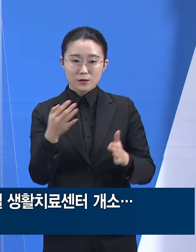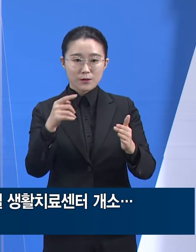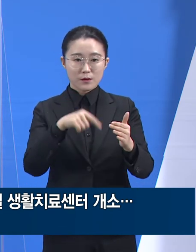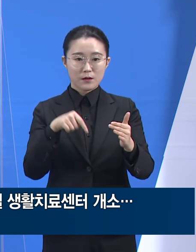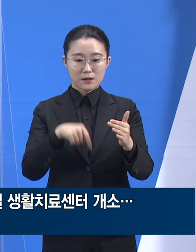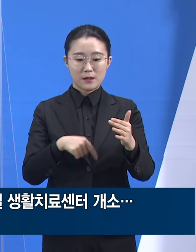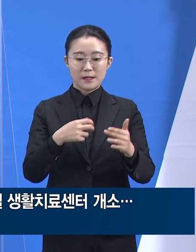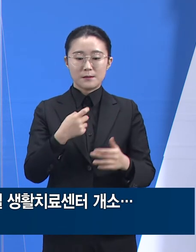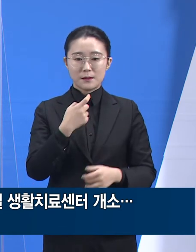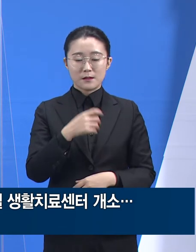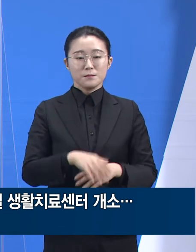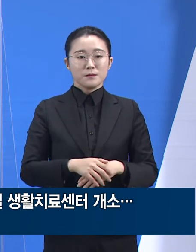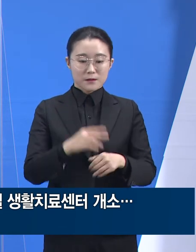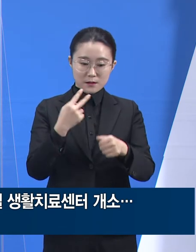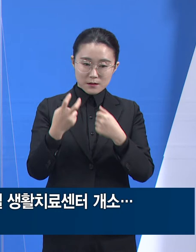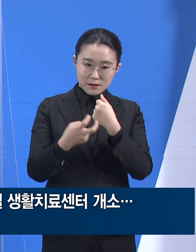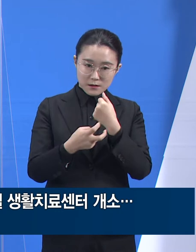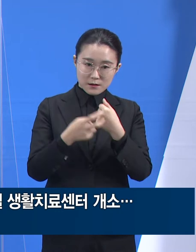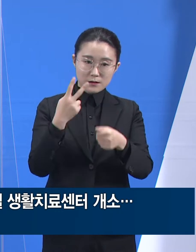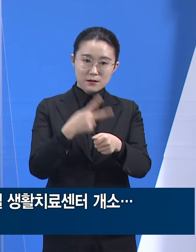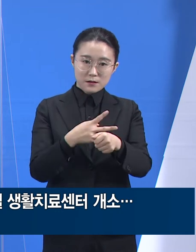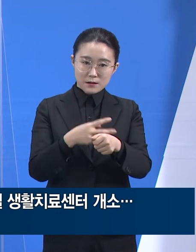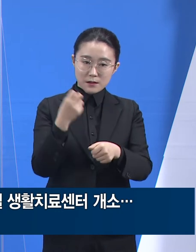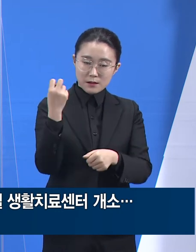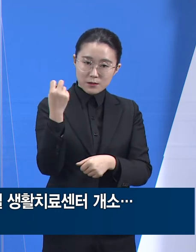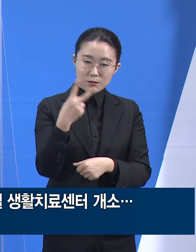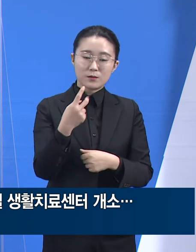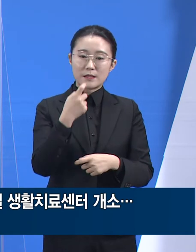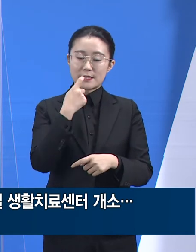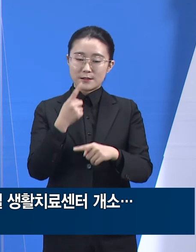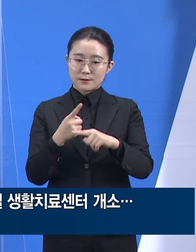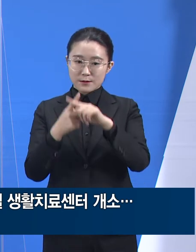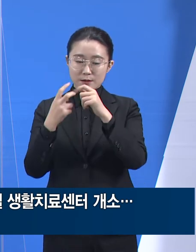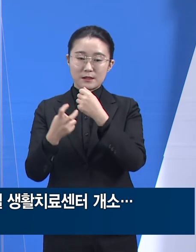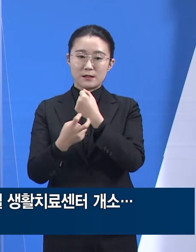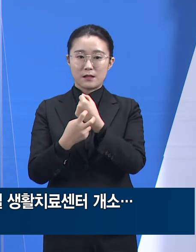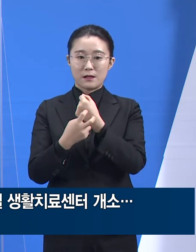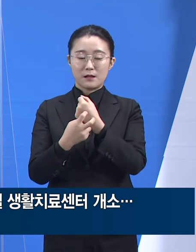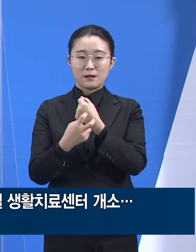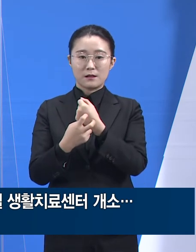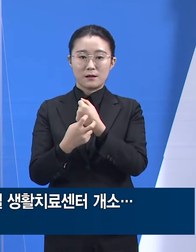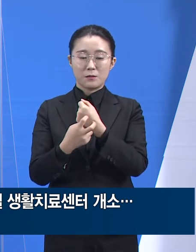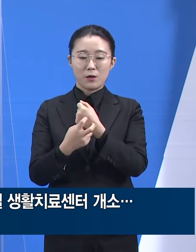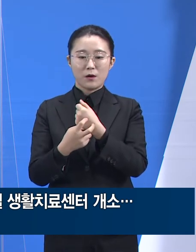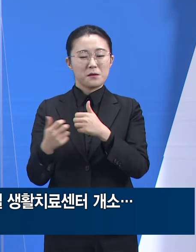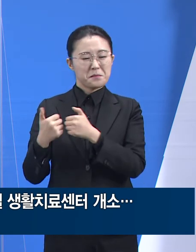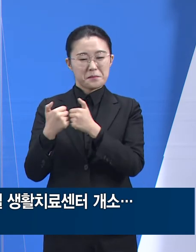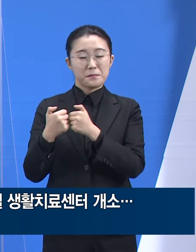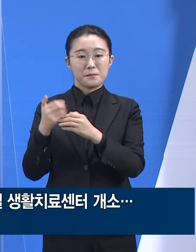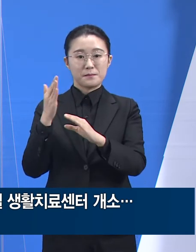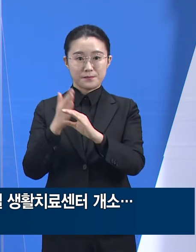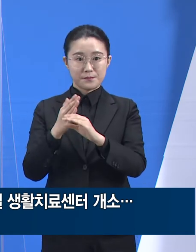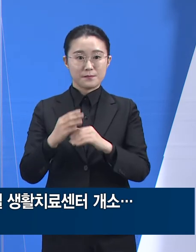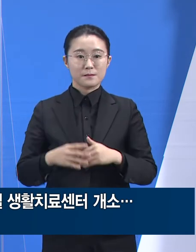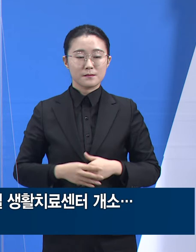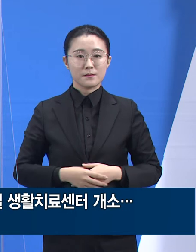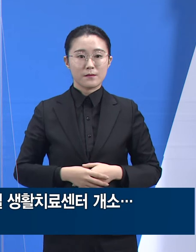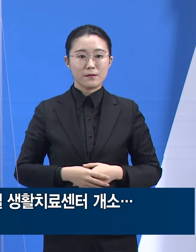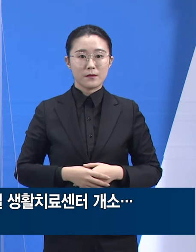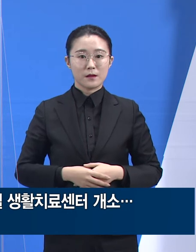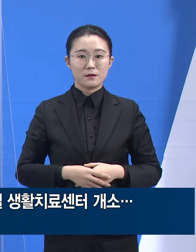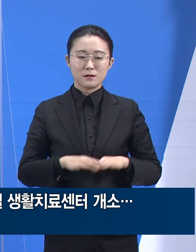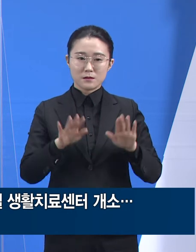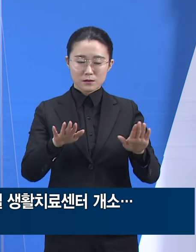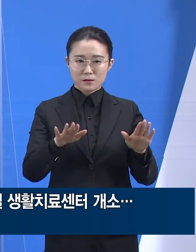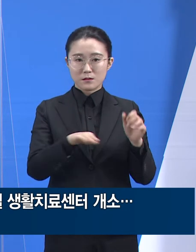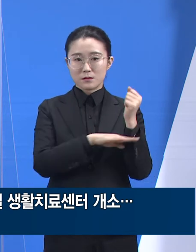등 의료인 파견을 협조 요청하였으며 일정을 조율 중입니다. 28일 18시 기준 21명이 입소하고